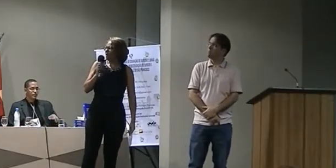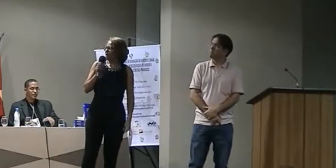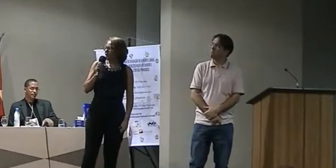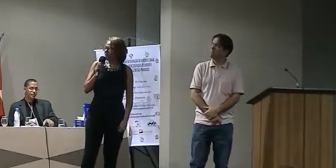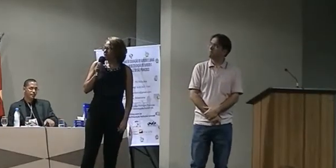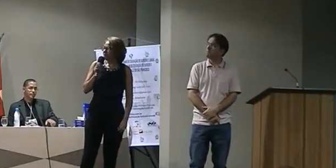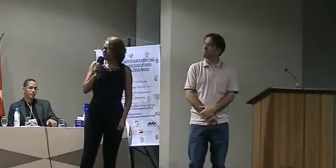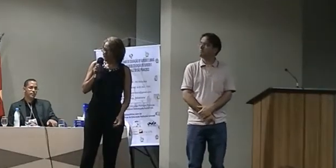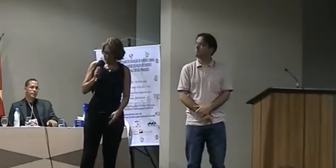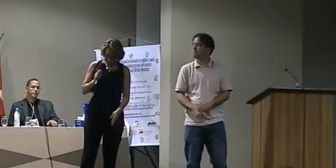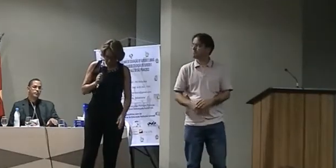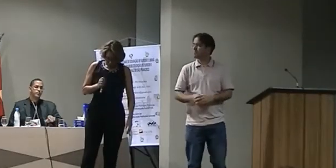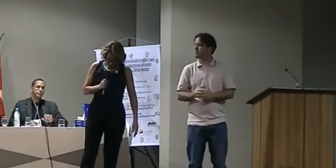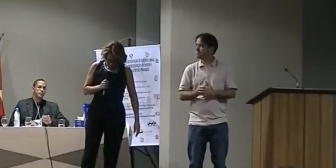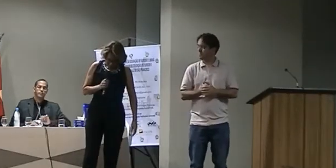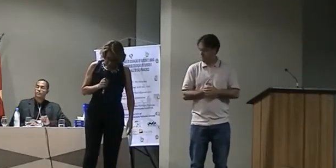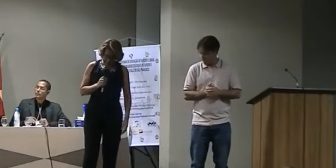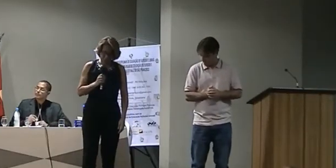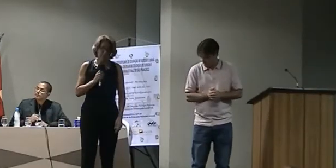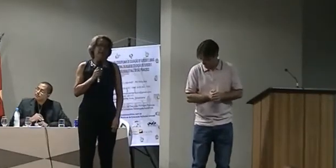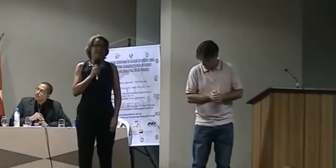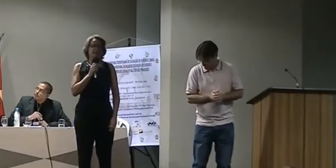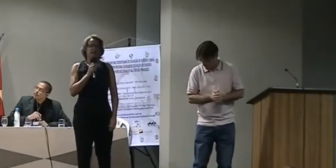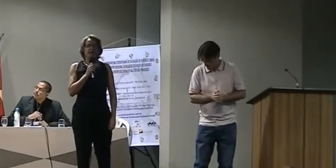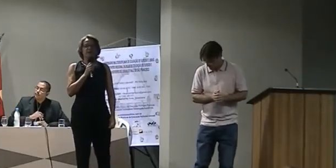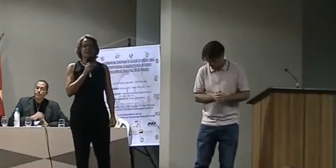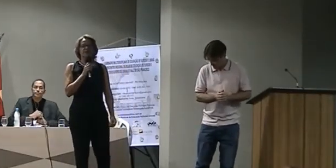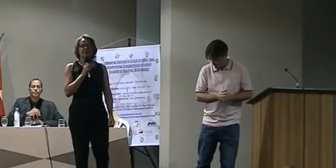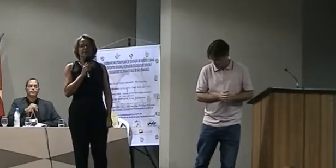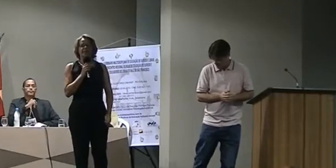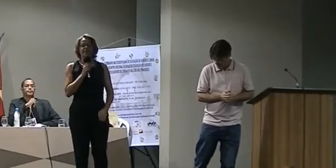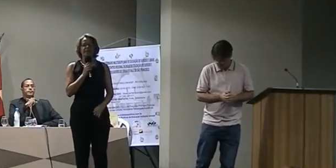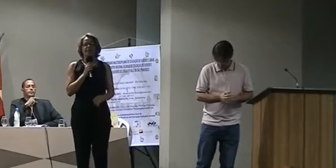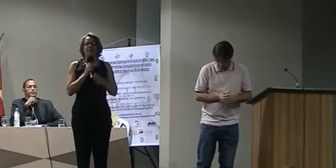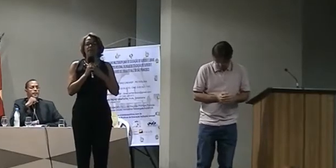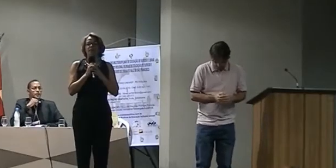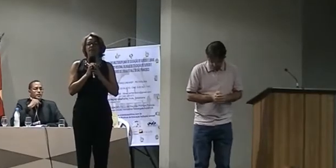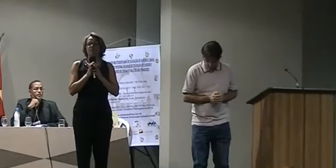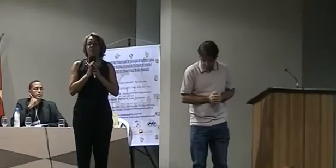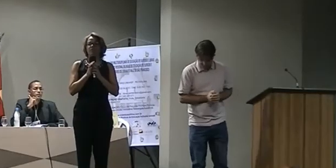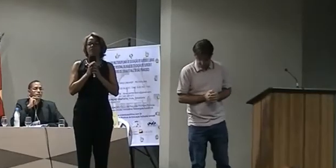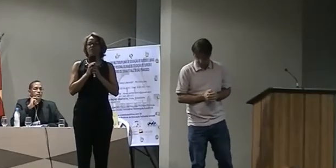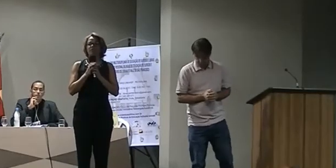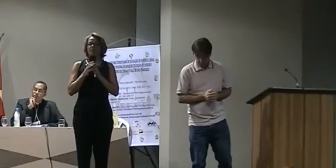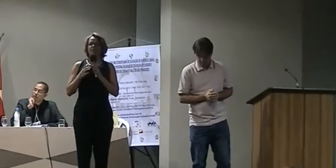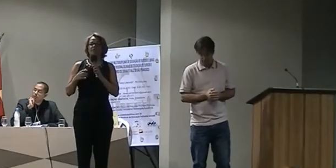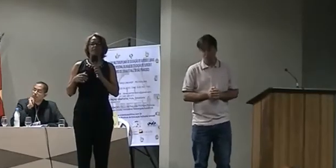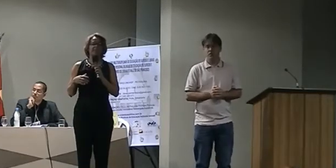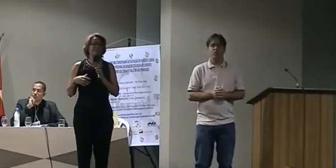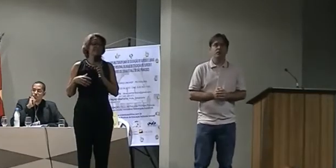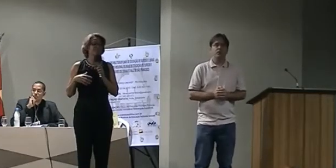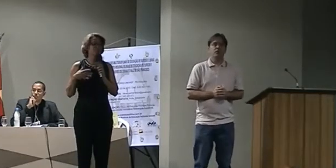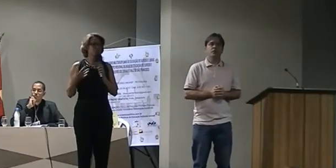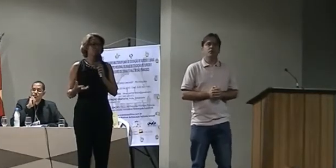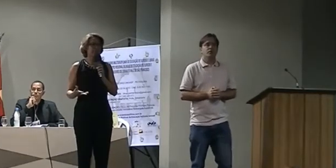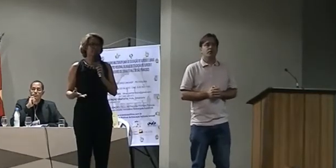Dentro do nosso cenário educacional, a gente tem muitas dúvidas,